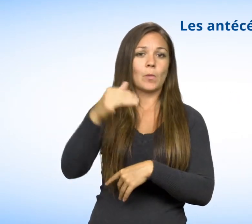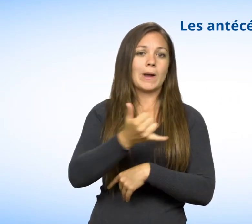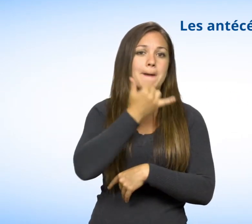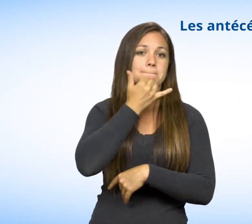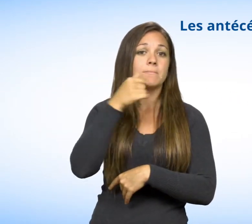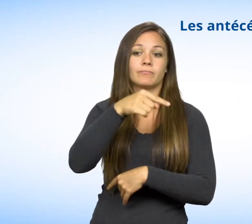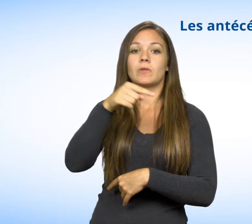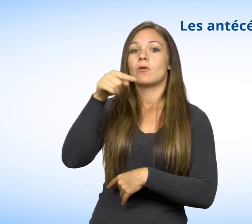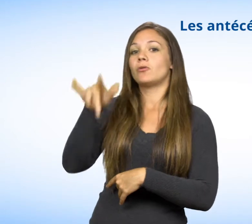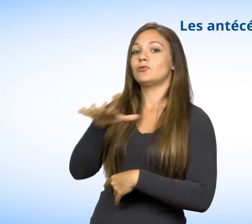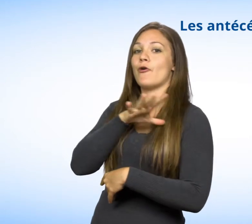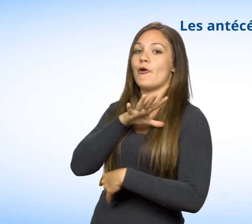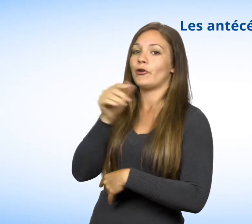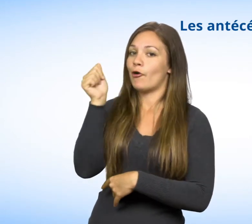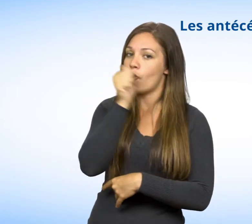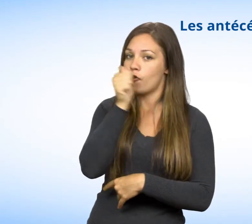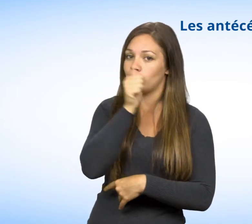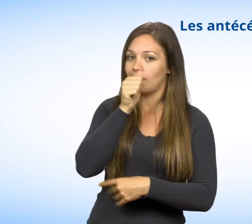possession de cannabis quand vous étiez au cégep.